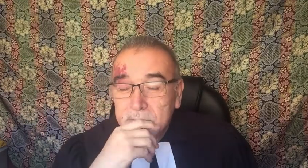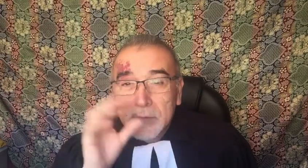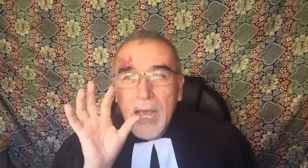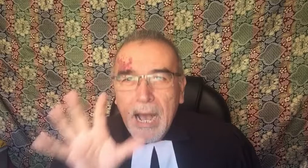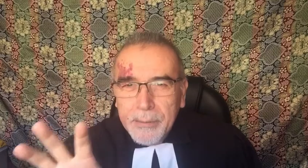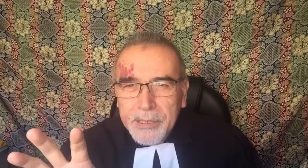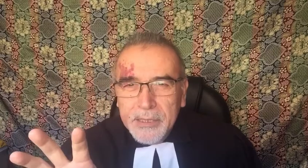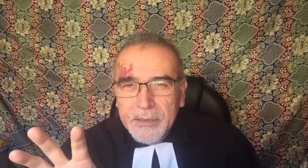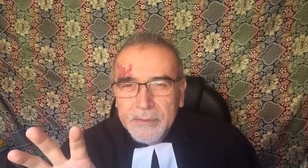Ábrete.